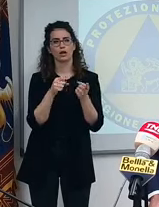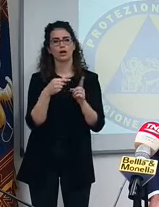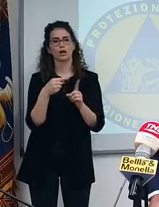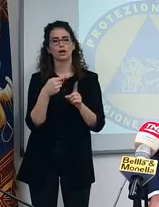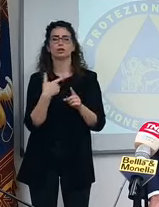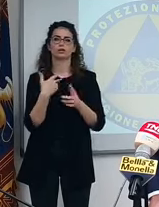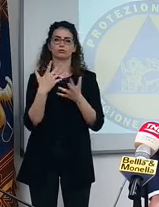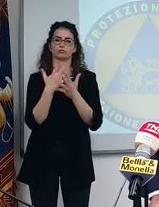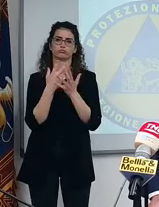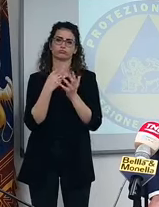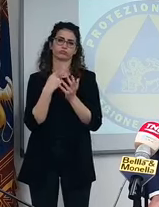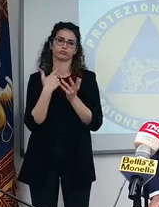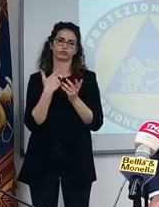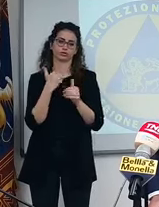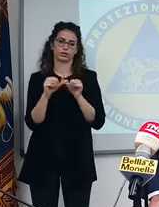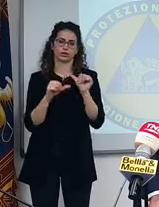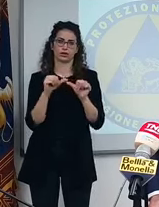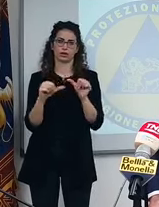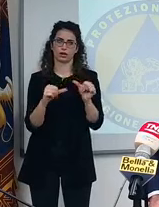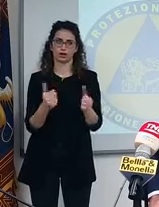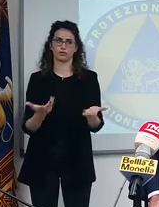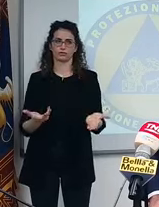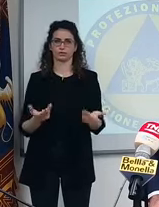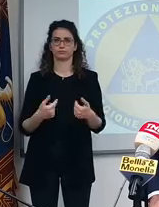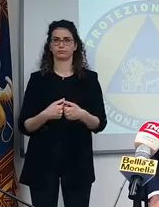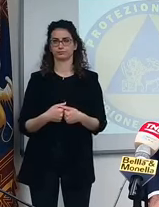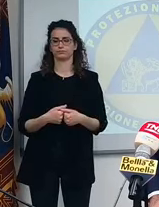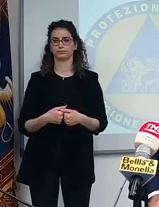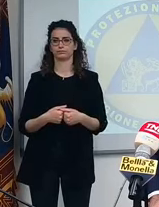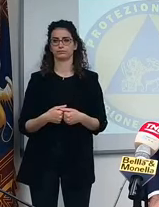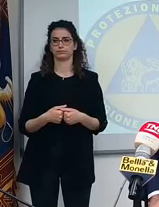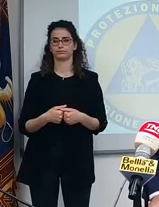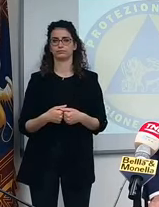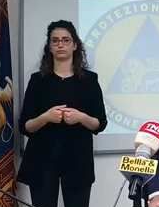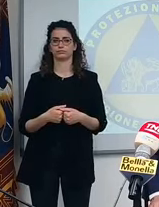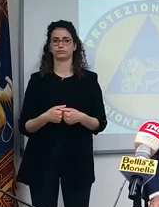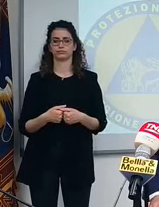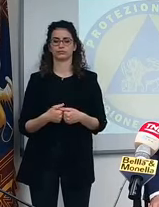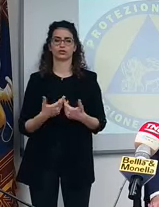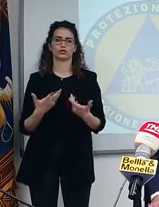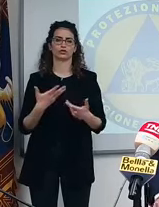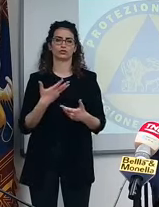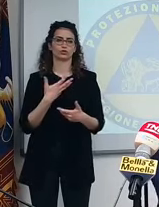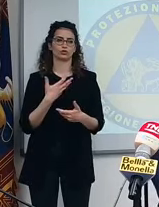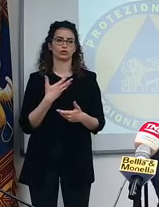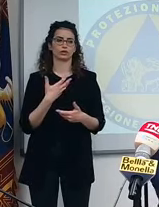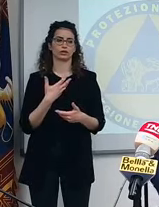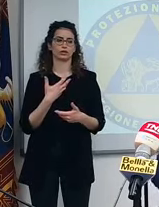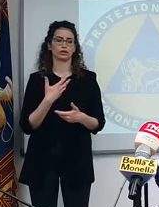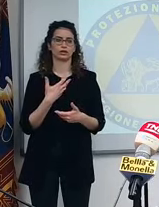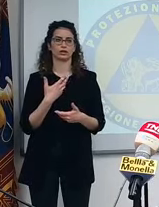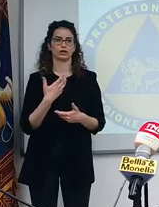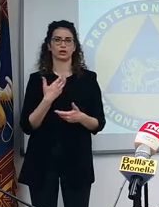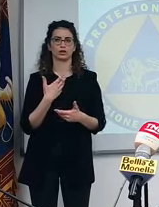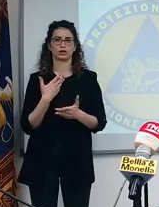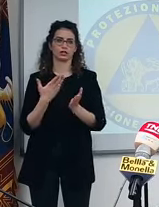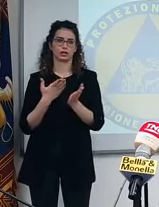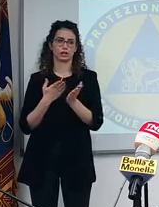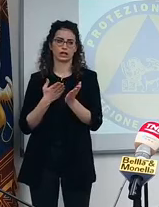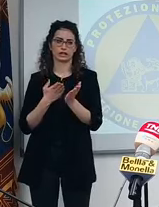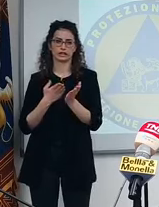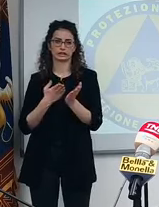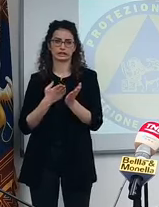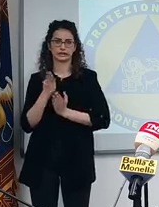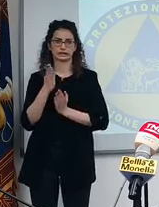che ovviamente è in movimento, sulle scuole è in movimento, cosa. Cioè non è che, cioè proprio faremo un percorso netto, eh.